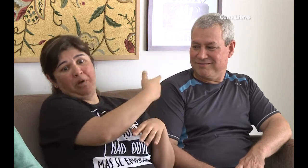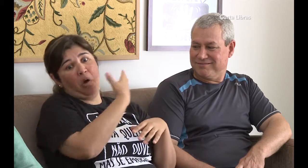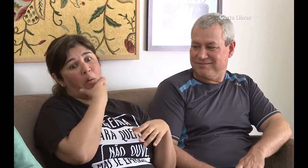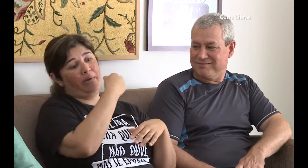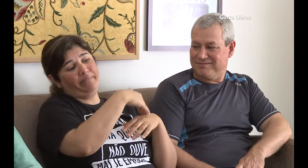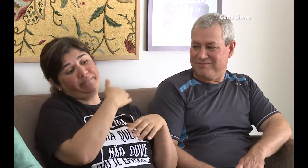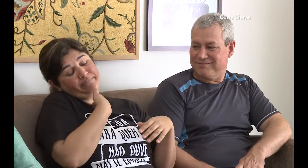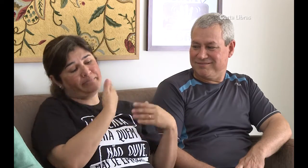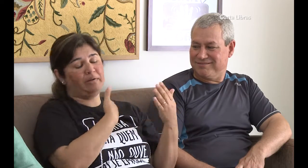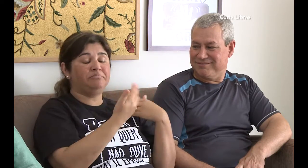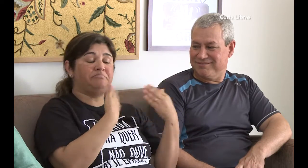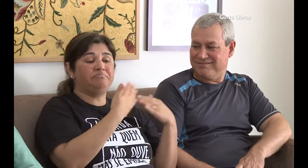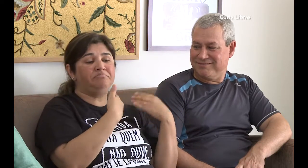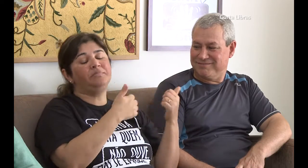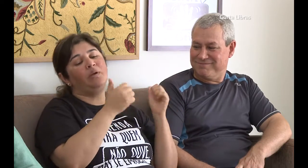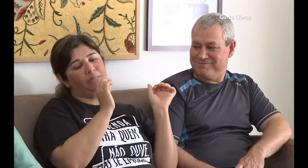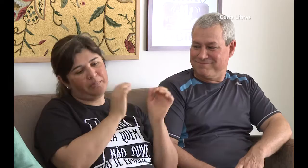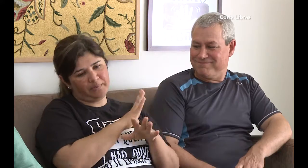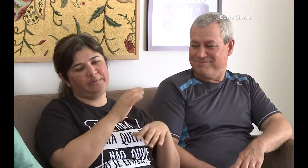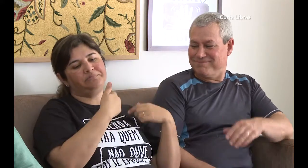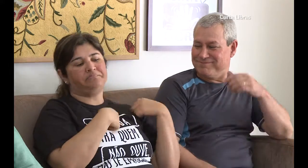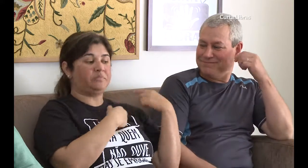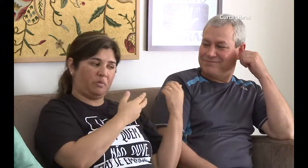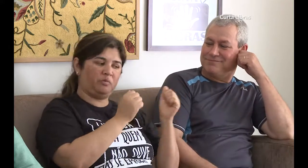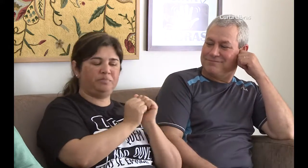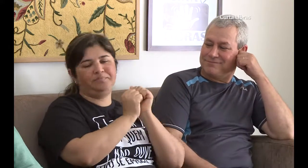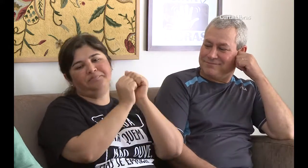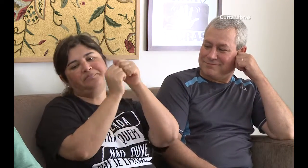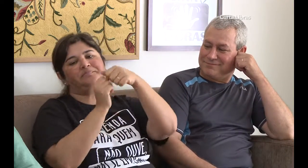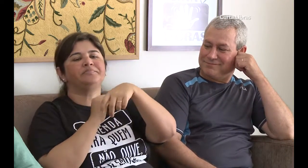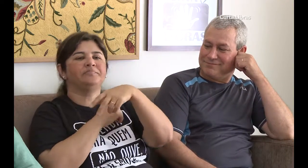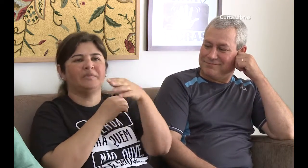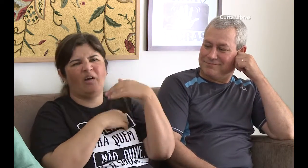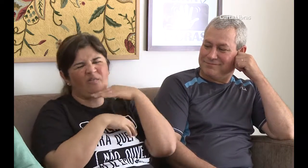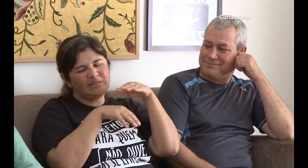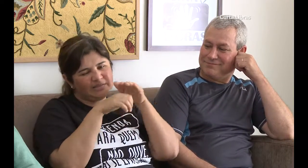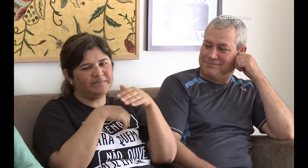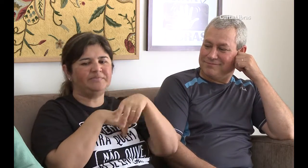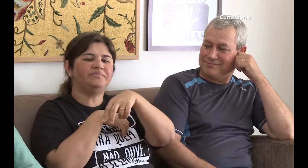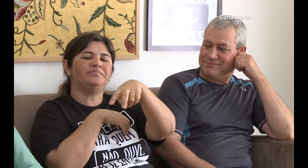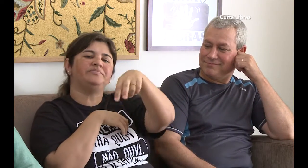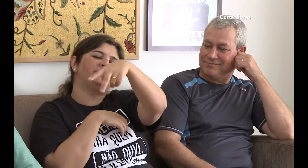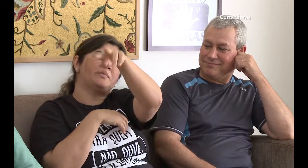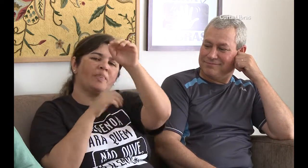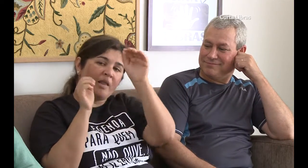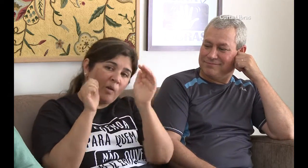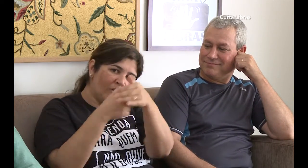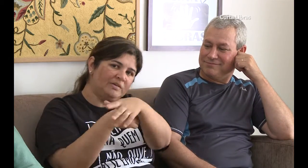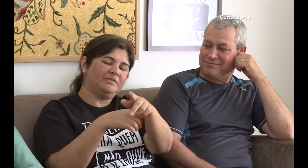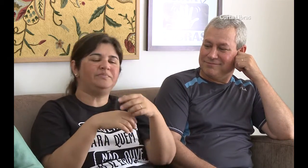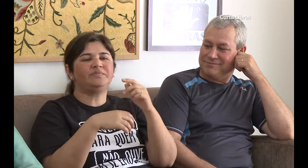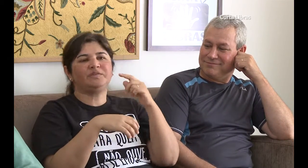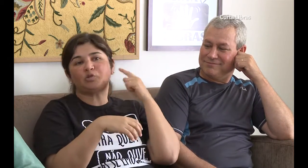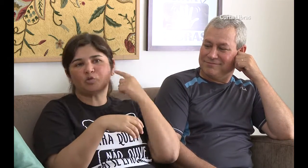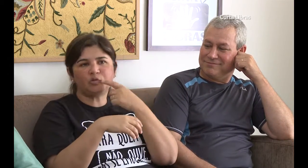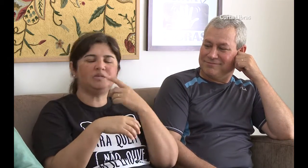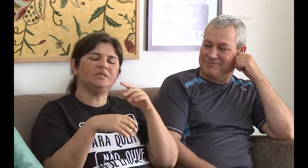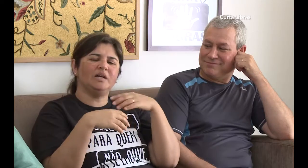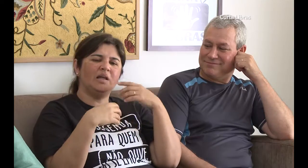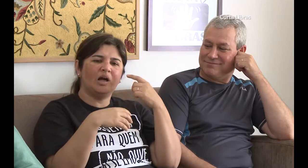Expliquei isso para ficarem calmos, sem se preocupar. Então continuamos conversando. Logo depois, terminamos a conversa e